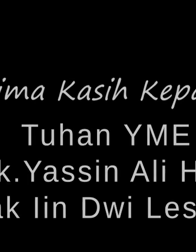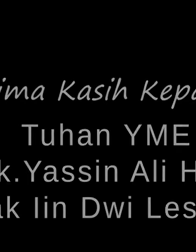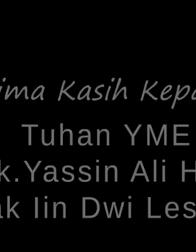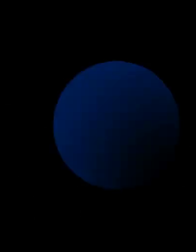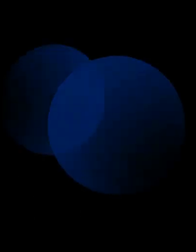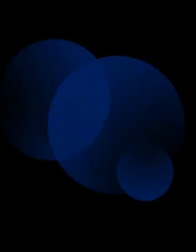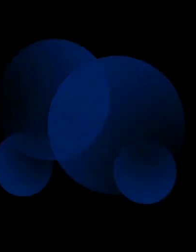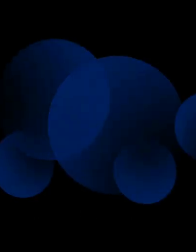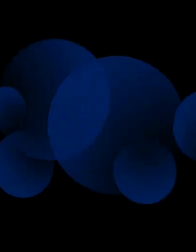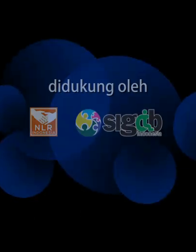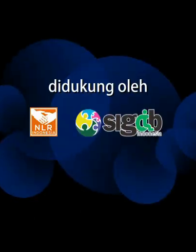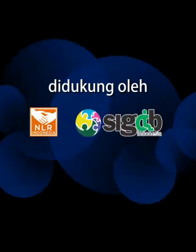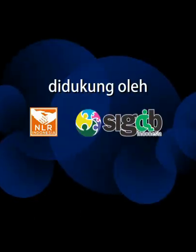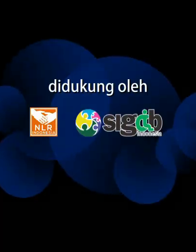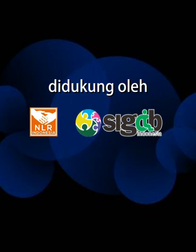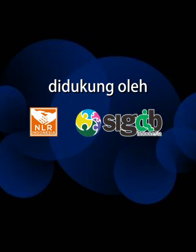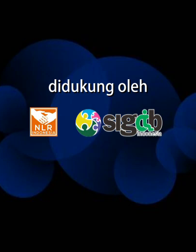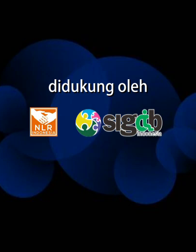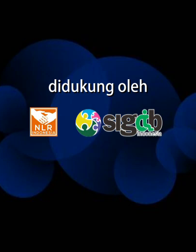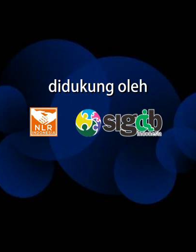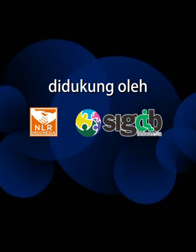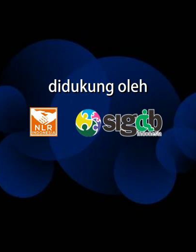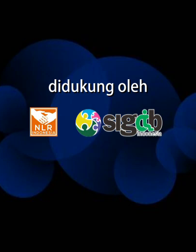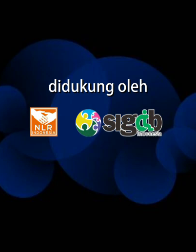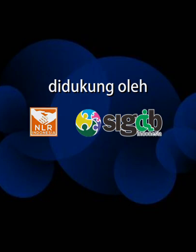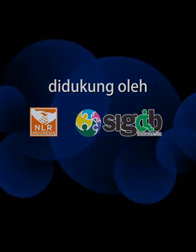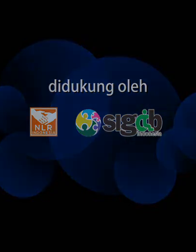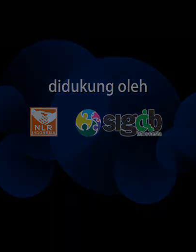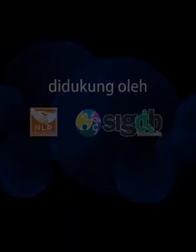Terima kasih telah menonton! Terima kasih telah